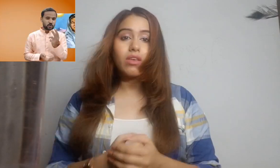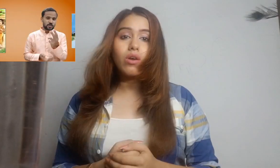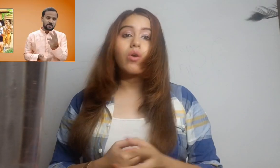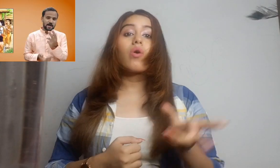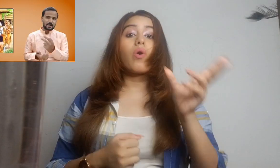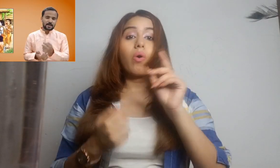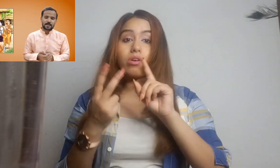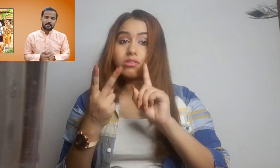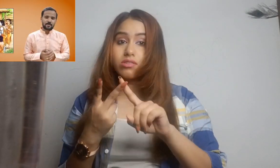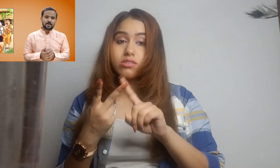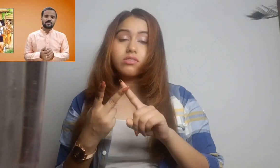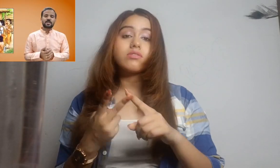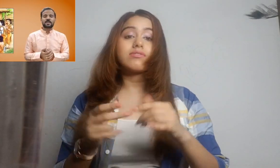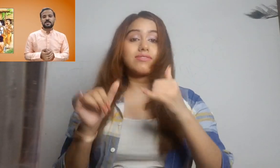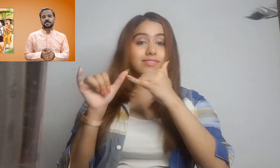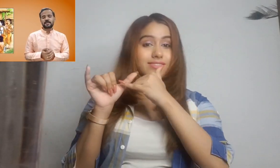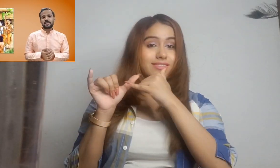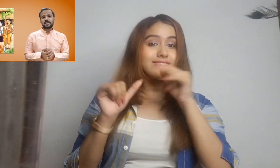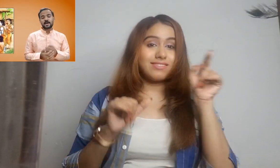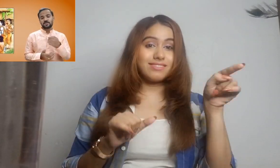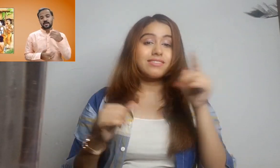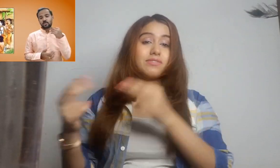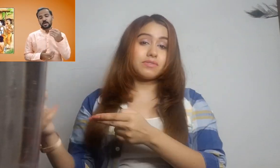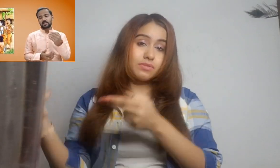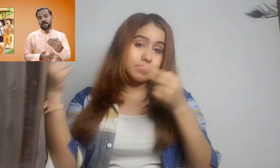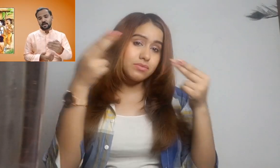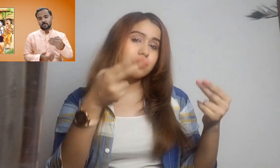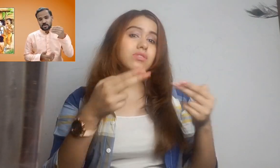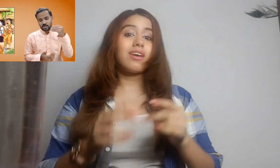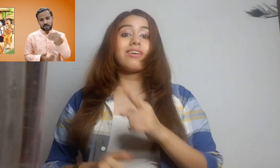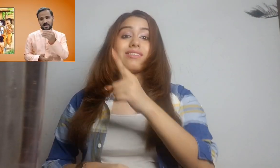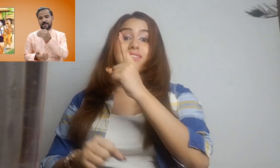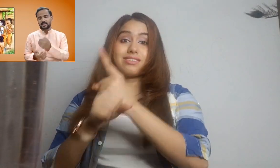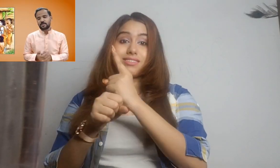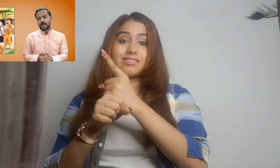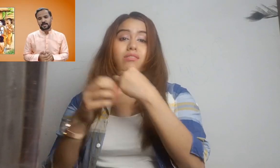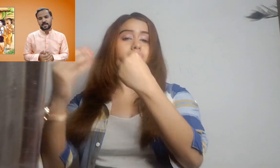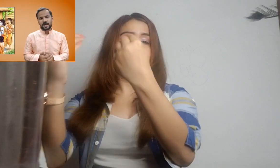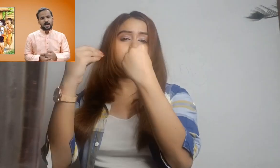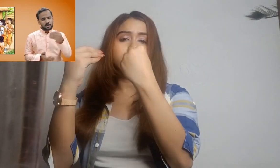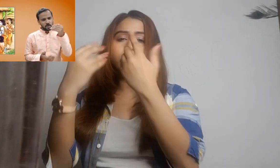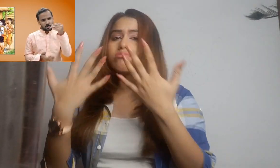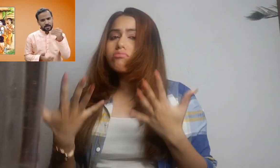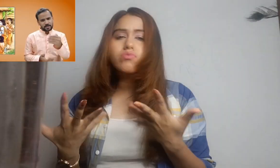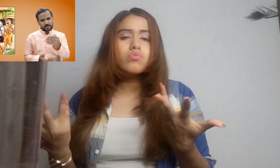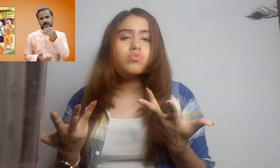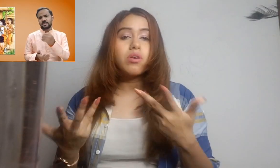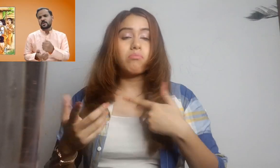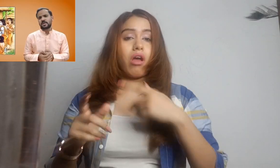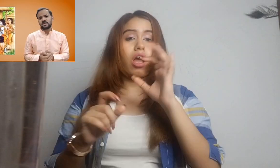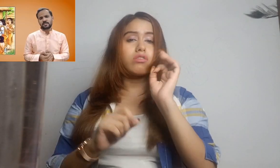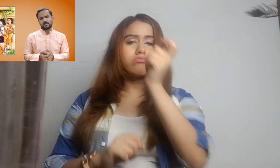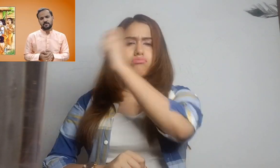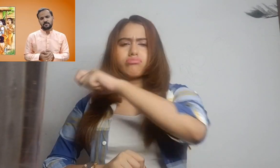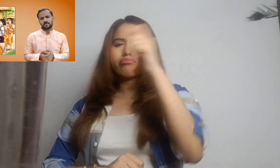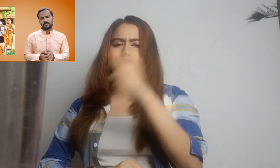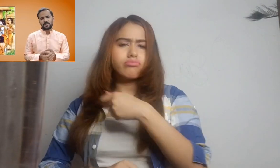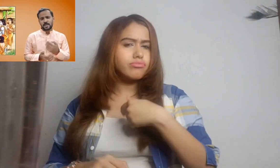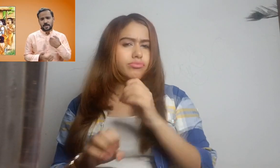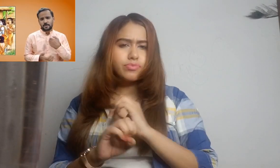दूसरी बात करण ने भगवान श्री कृष्ण से कही कि आचारे दुरुनाचारी ने मुझे शिक्षा देने से मना कर दिया क्योंकि मैं क्षत्री नहीं था उनकी नजर में क्या